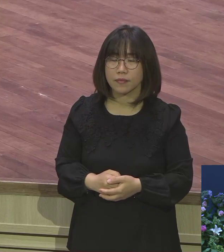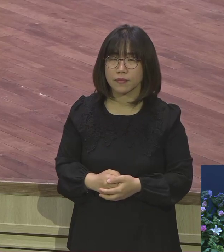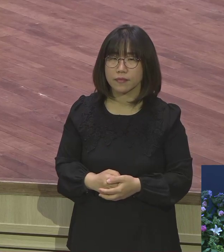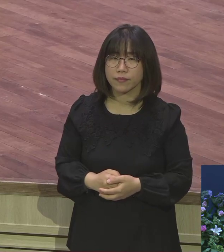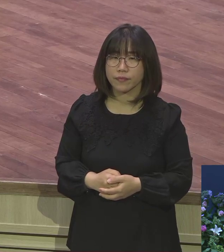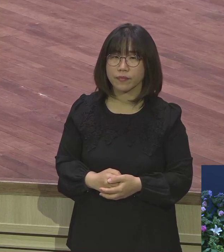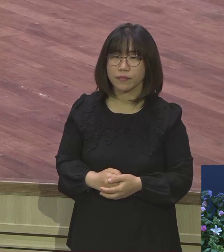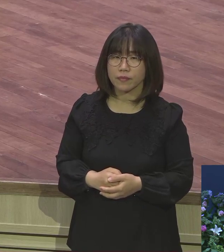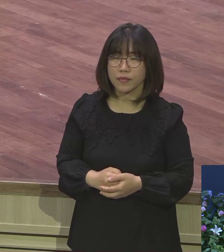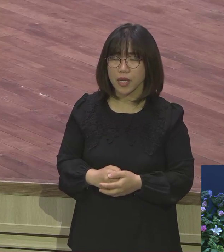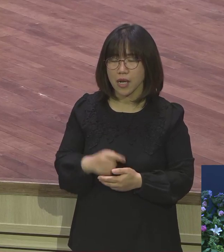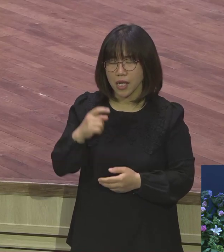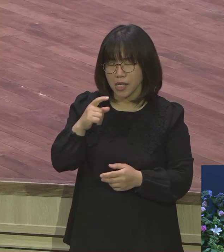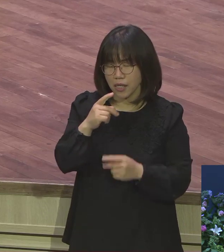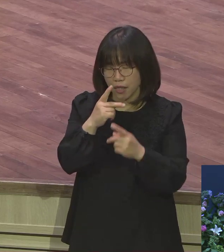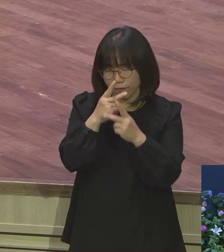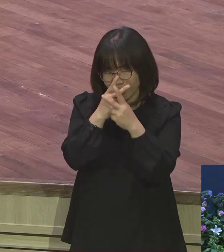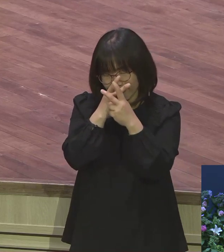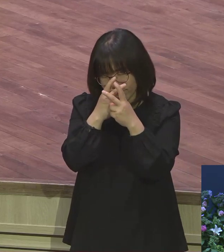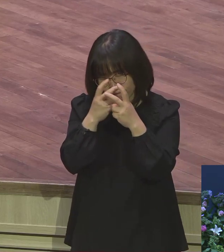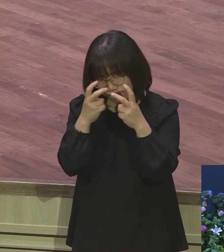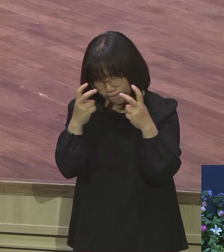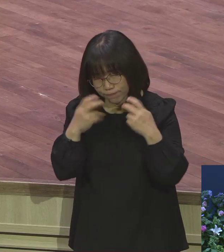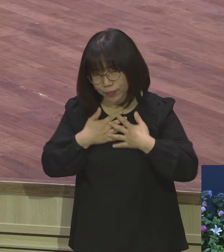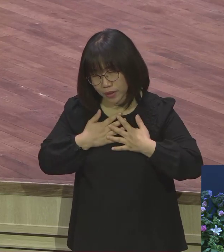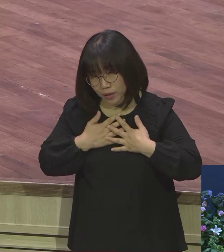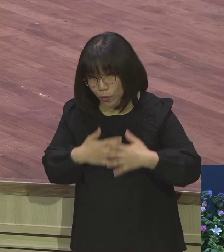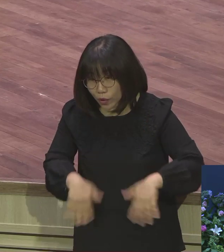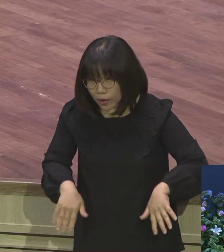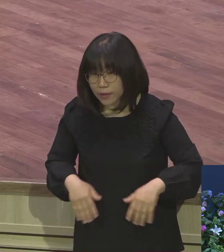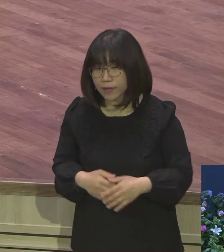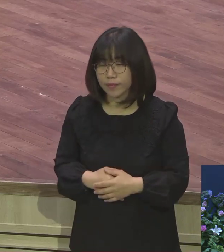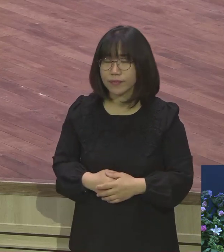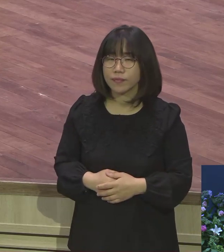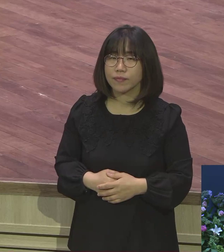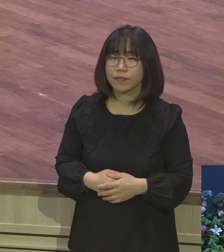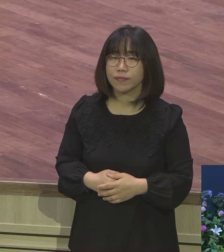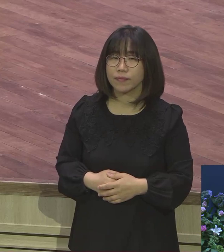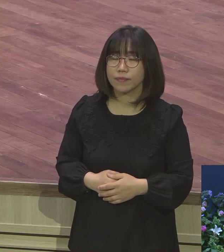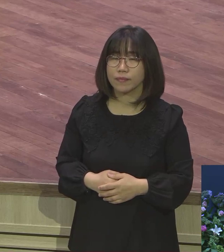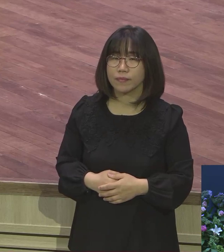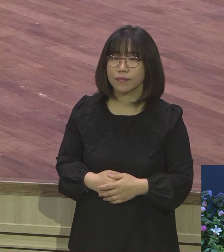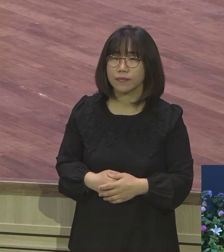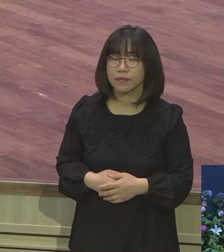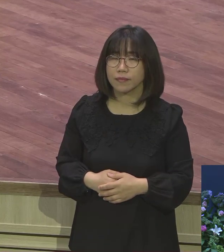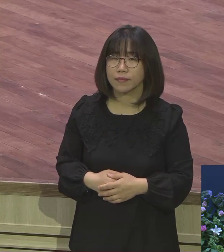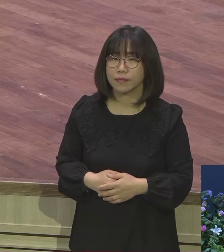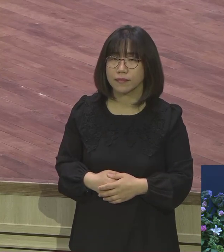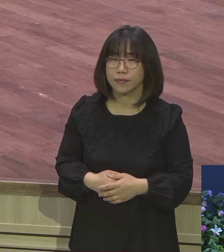잠에 깊이 빠졌어요. 피곤하니까 자 이곳은 19절에 보면 루스더라